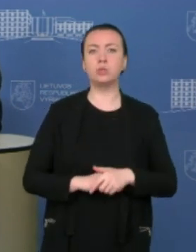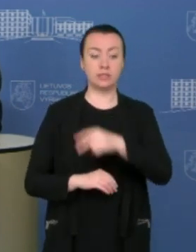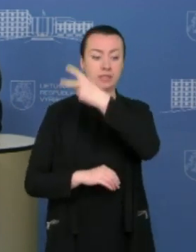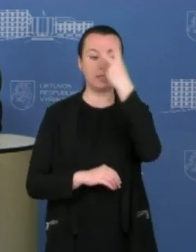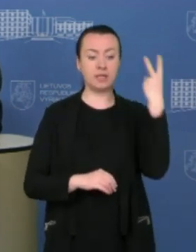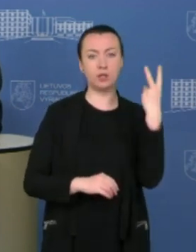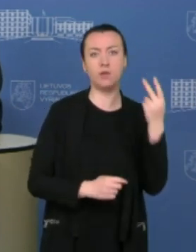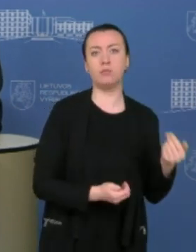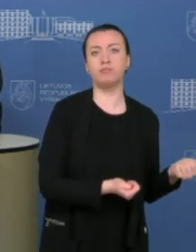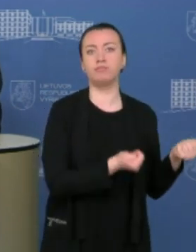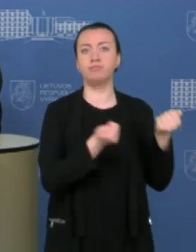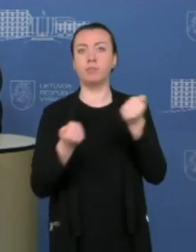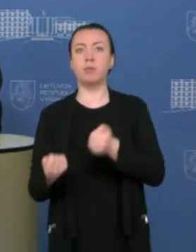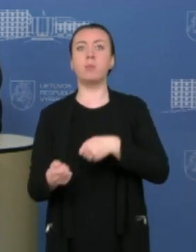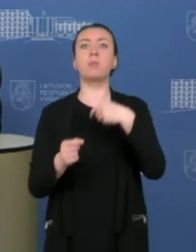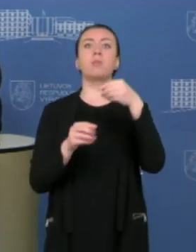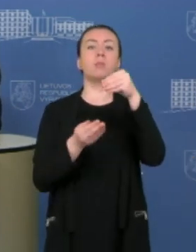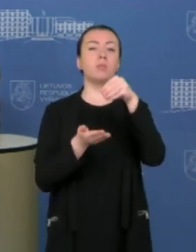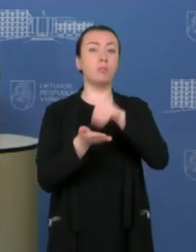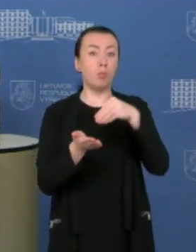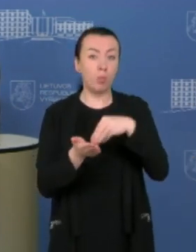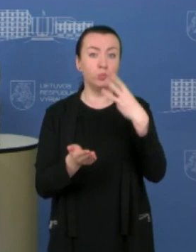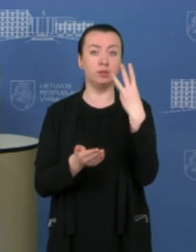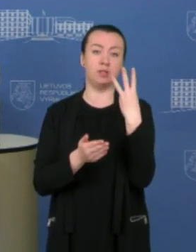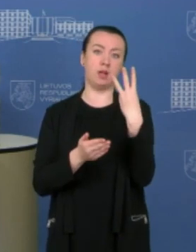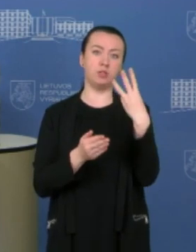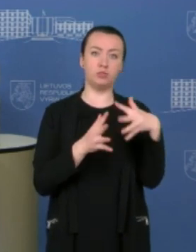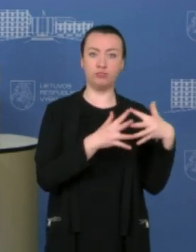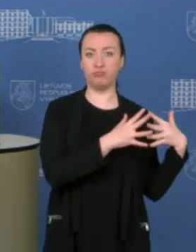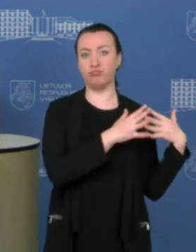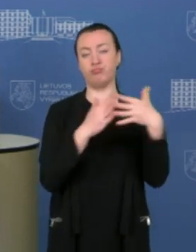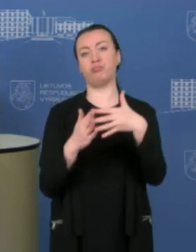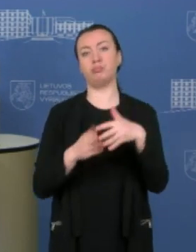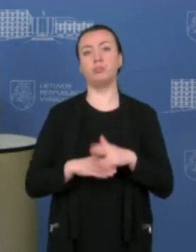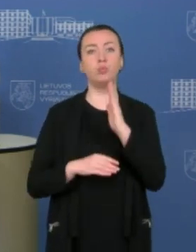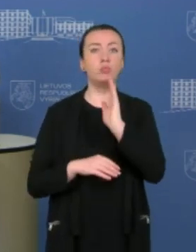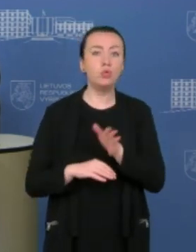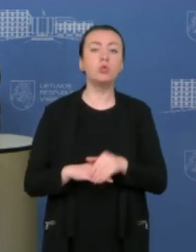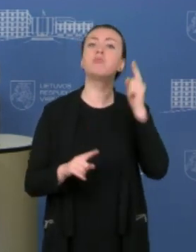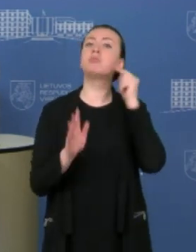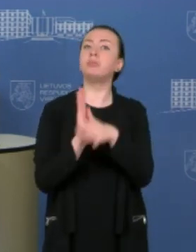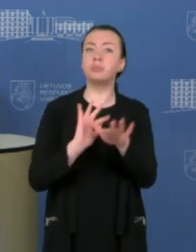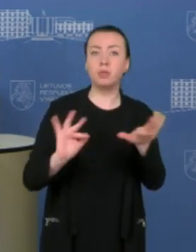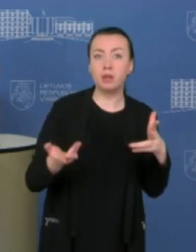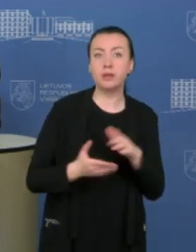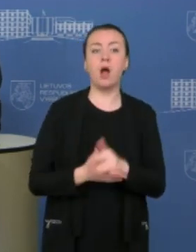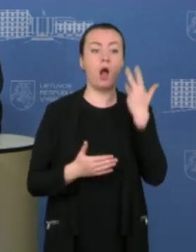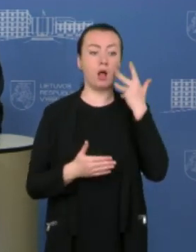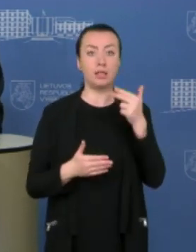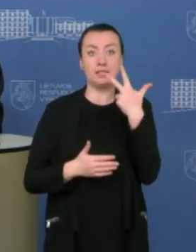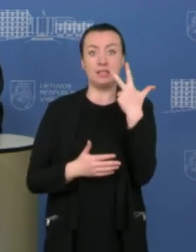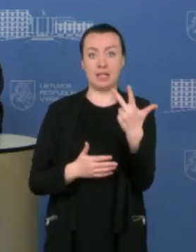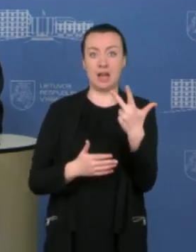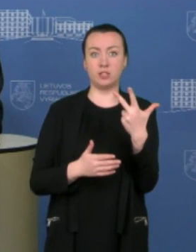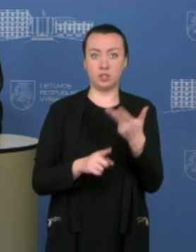Lietuva pasieks dar vieną vakcinų siuntą. O tai reiškia, kad tokiu atveju,